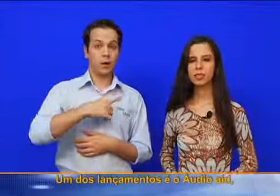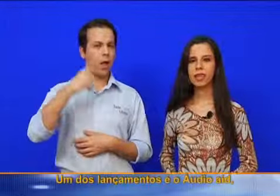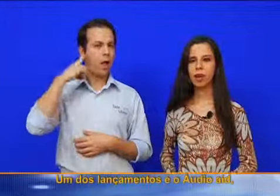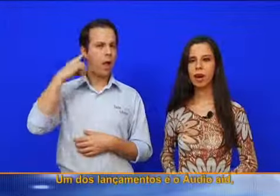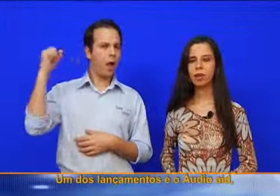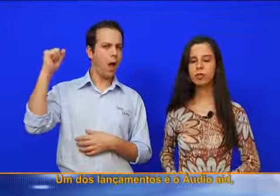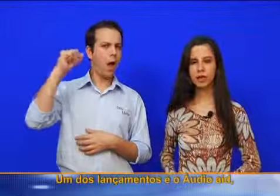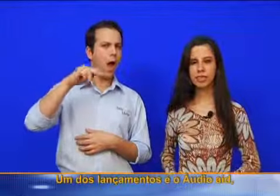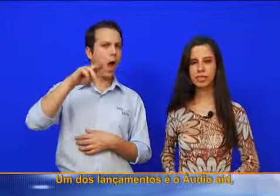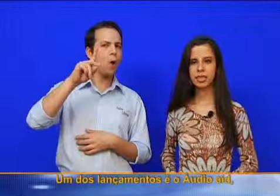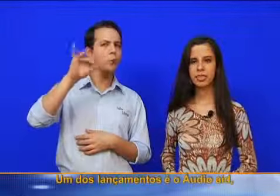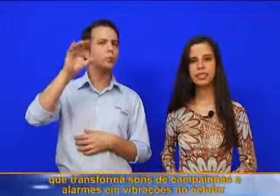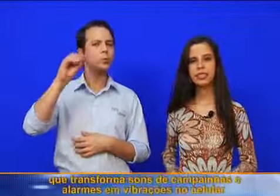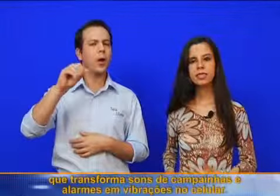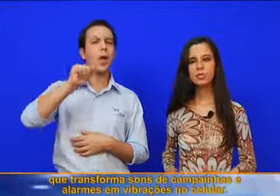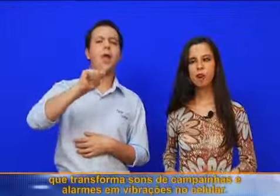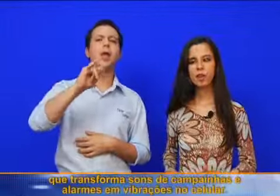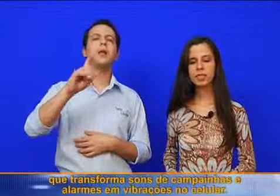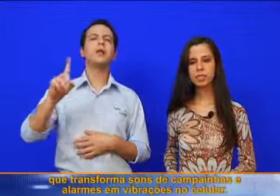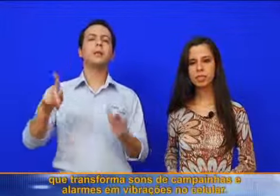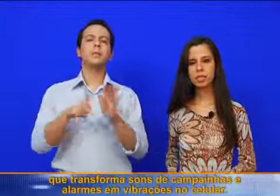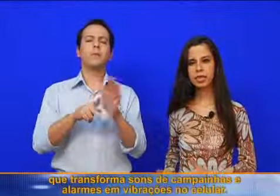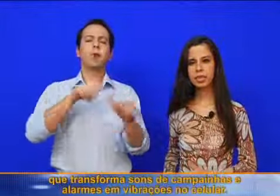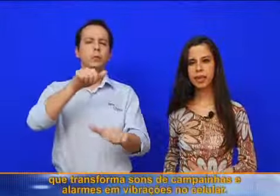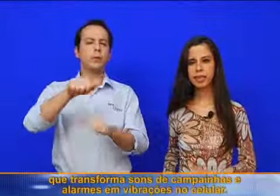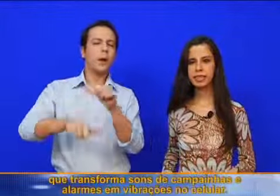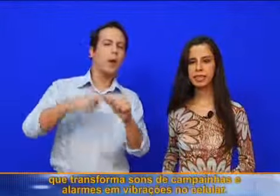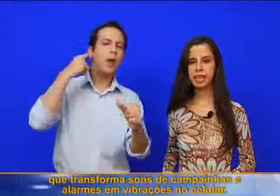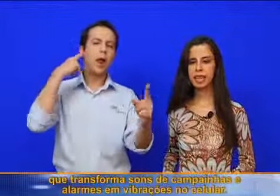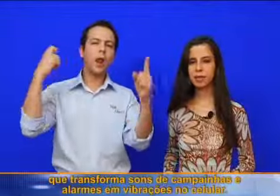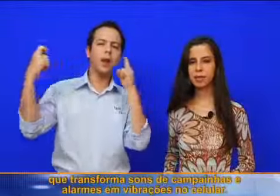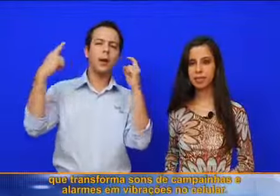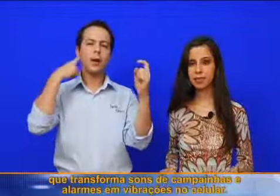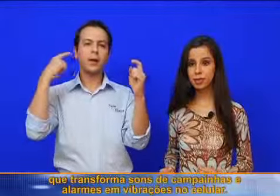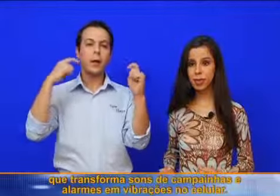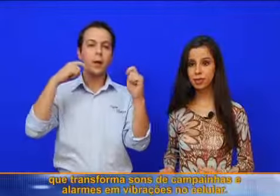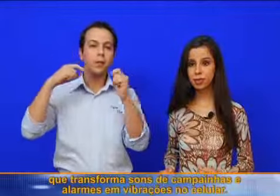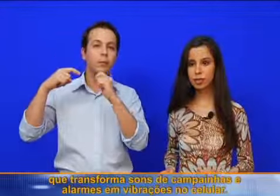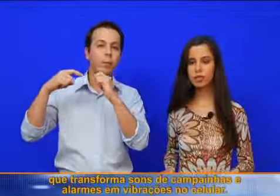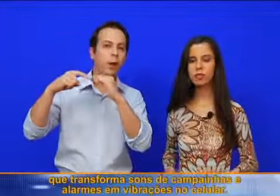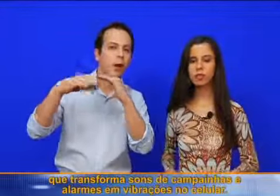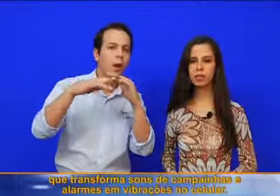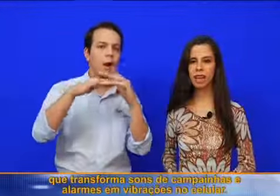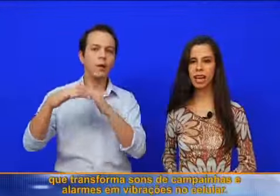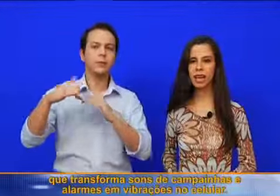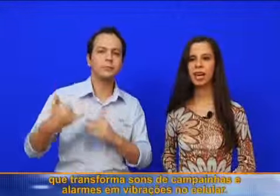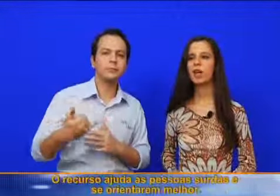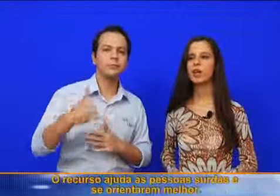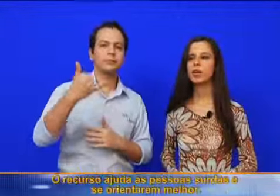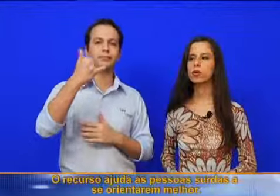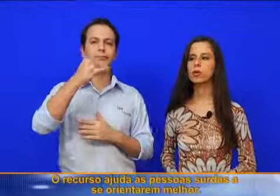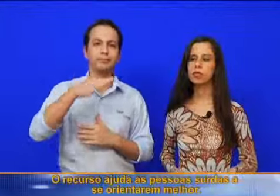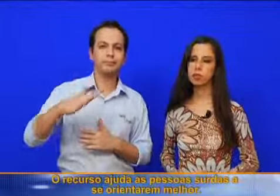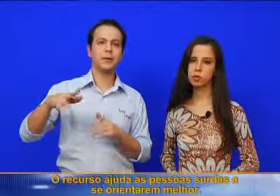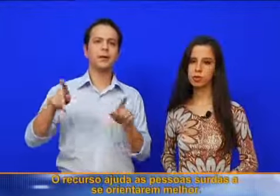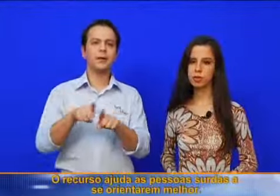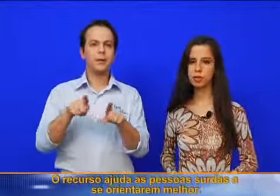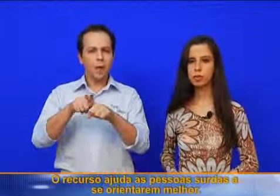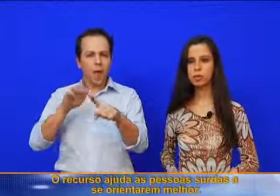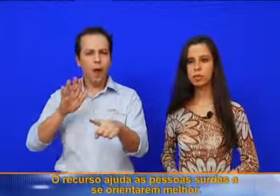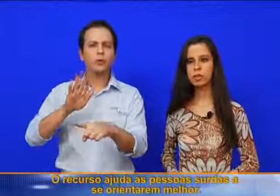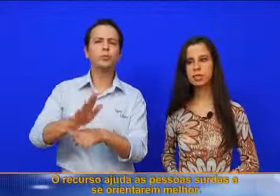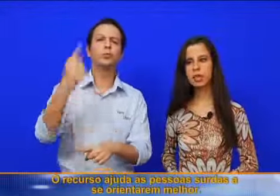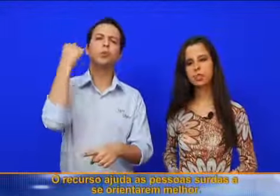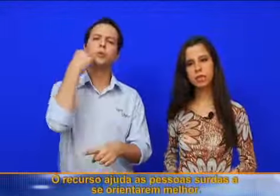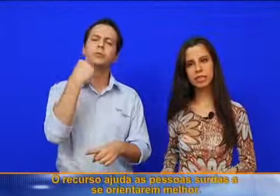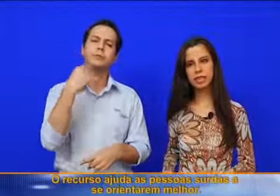lançamentos é o Wild Wave, que transforma sons de campainhas e alarmes em vibrações no celular. O recurso ajuda as